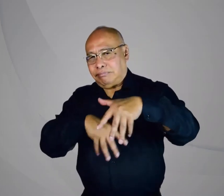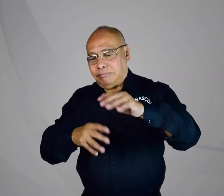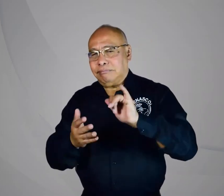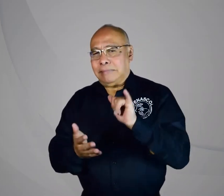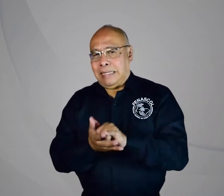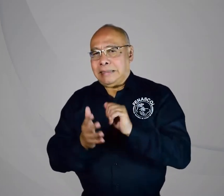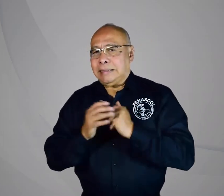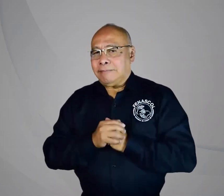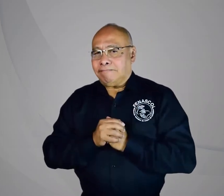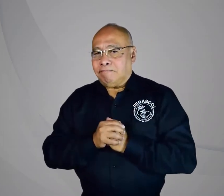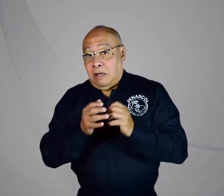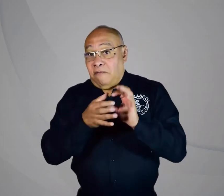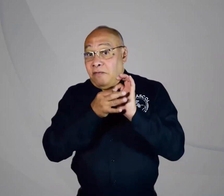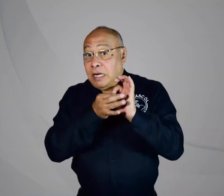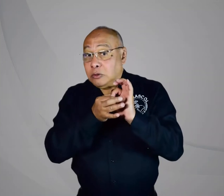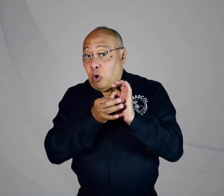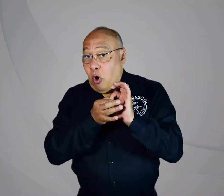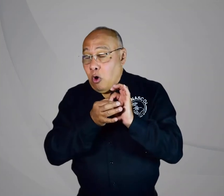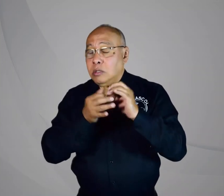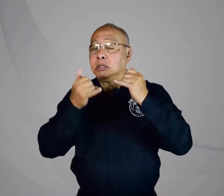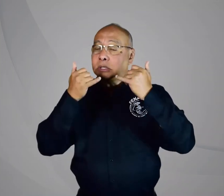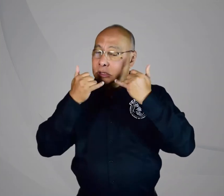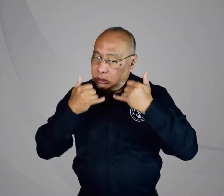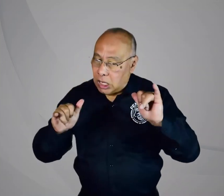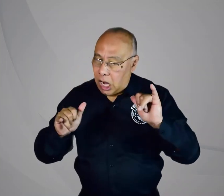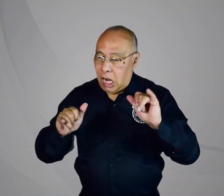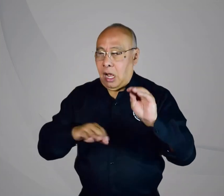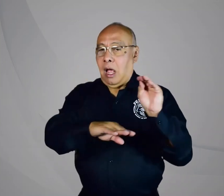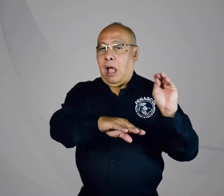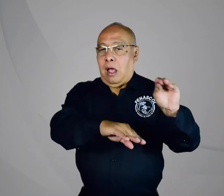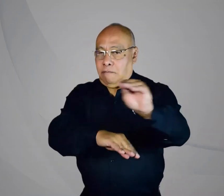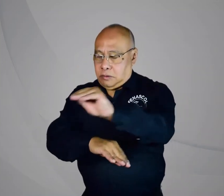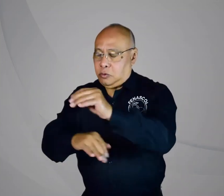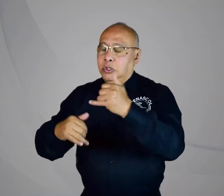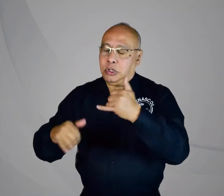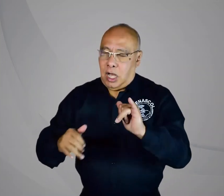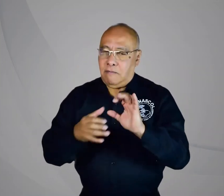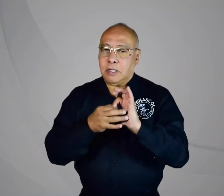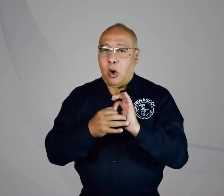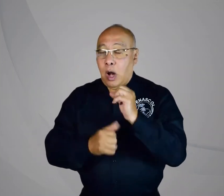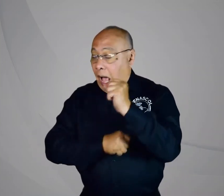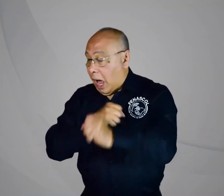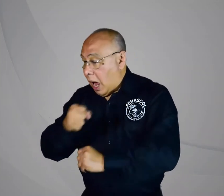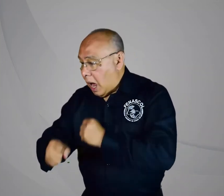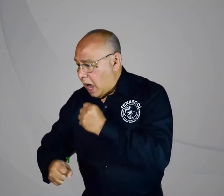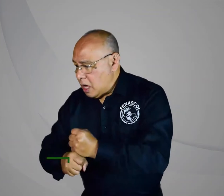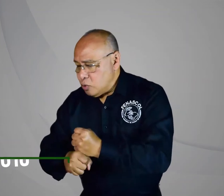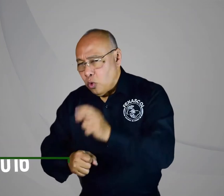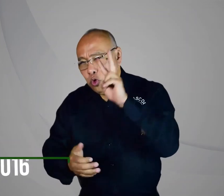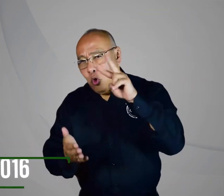promulgó la marcha. FENASCOL incluso ya notificó formalmente, incluso desde el